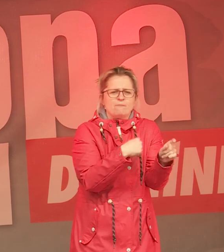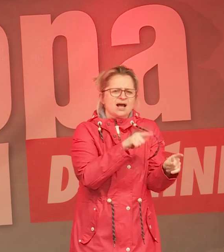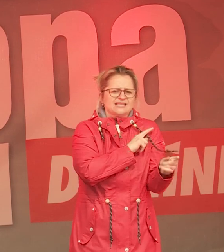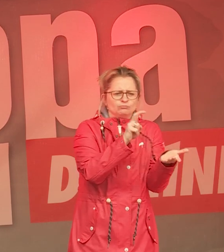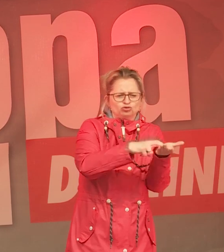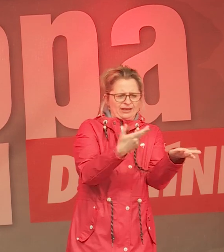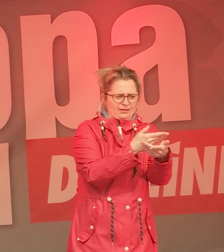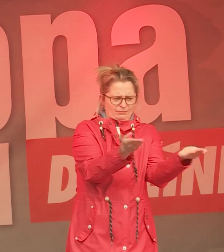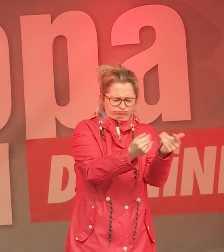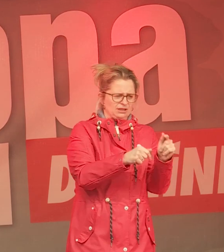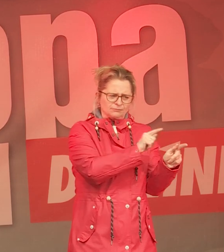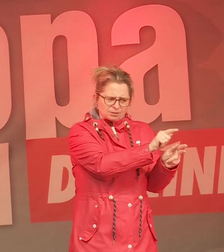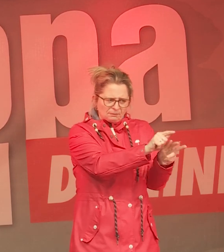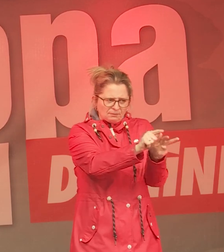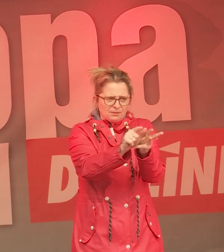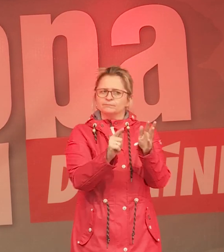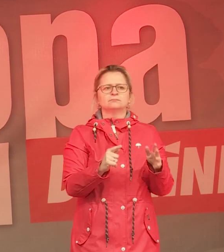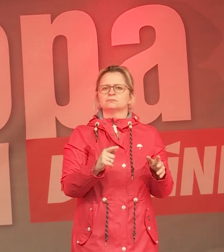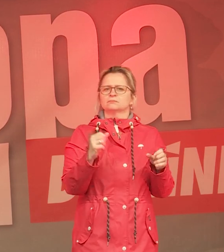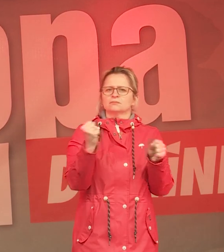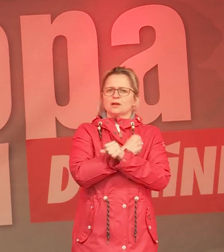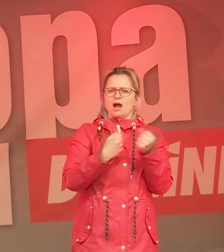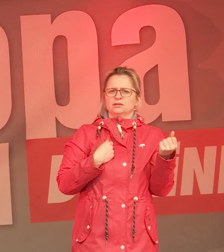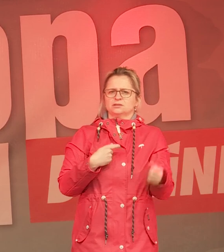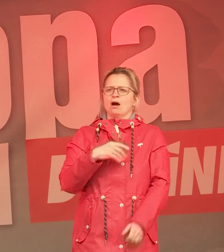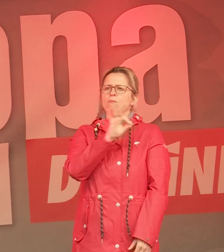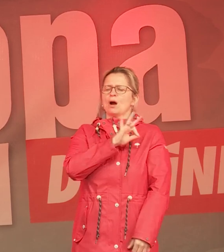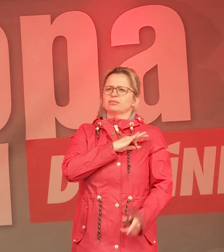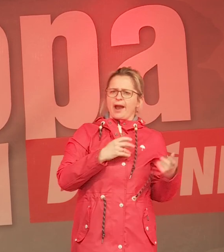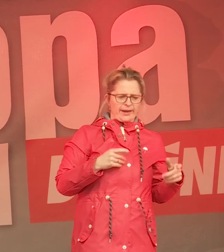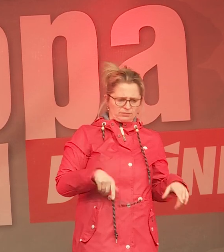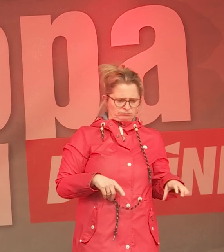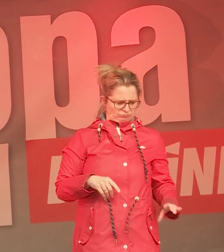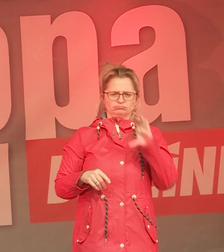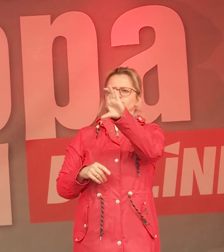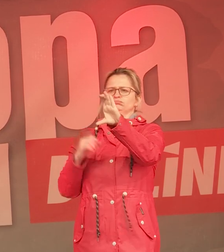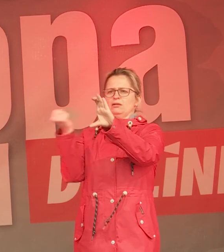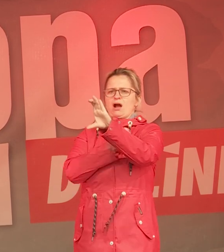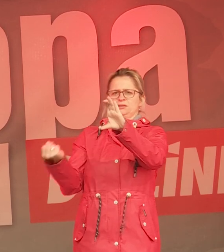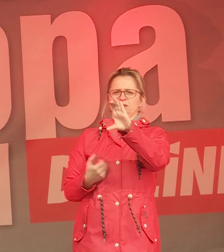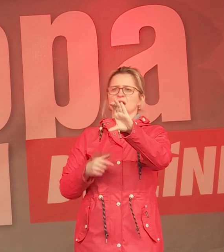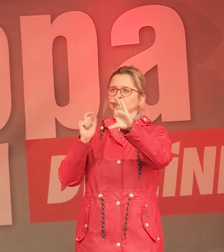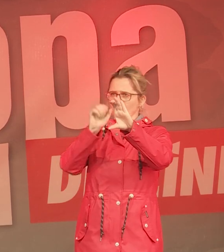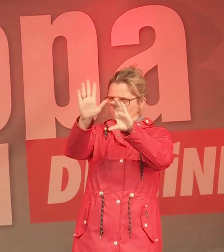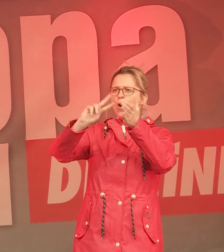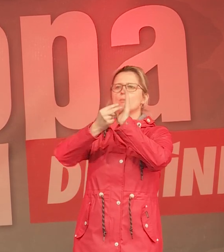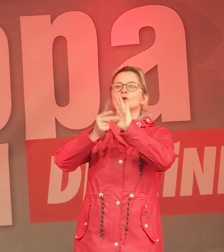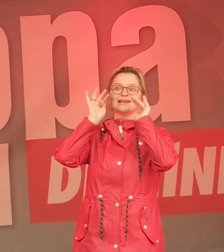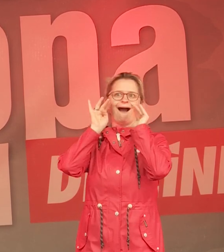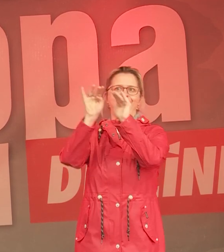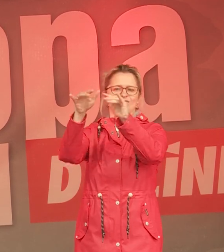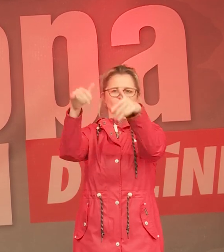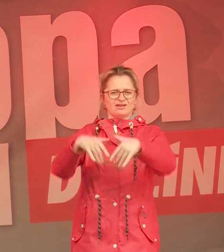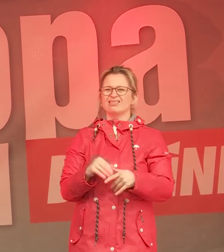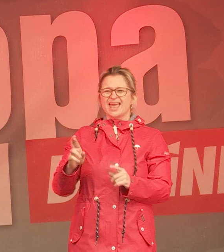Kleinunternehmer kann mit solchen Summen bei Parteien vorstellig werden, dass es deren Politik beeinflusst. Das können